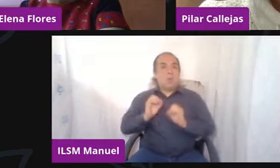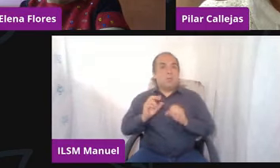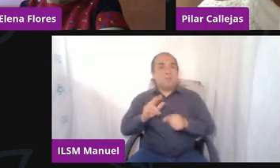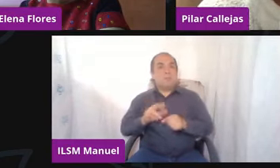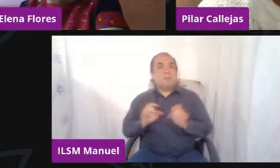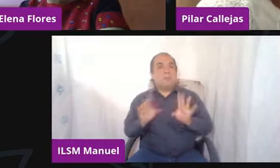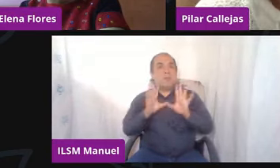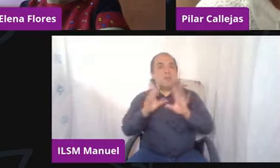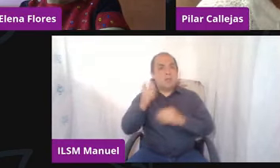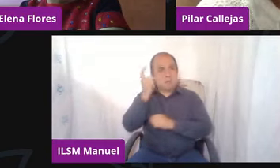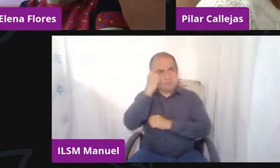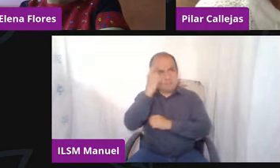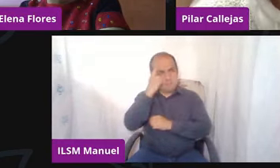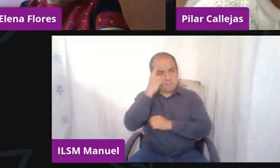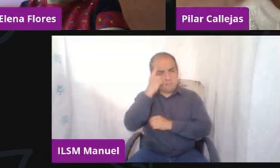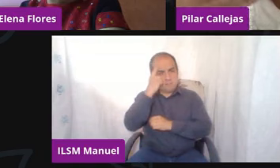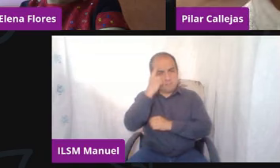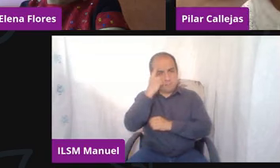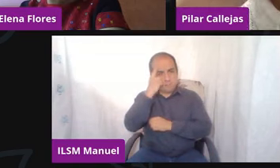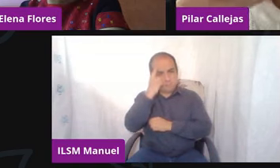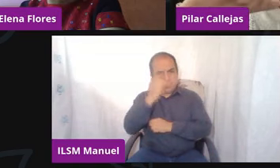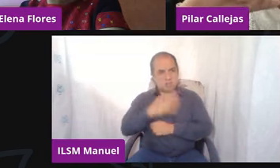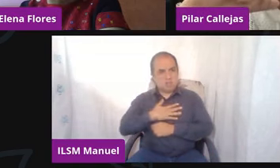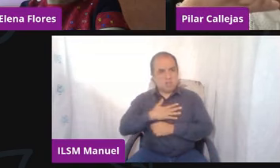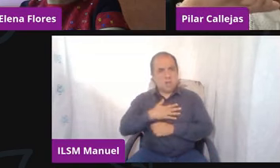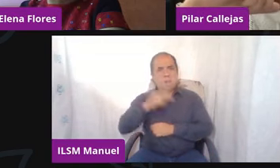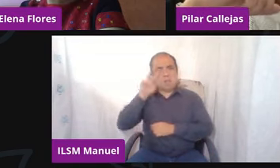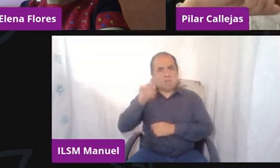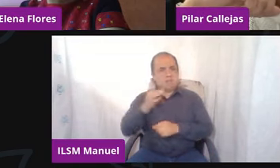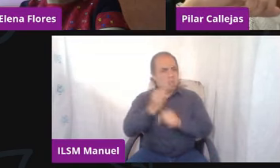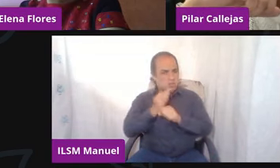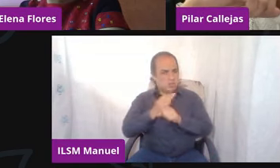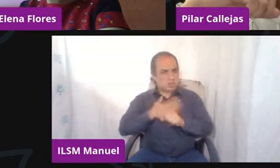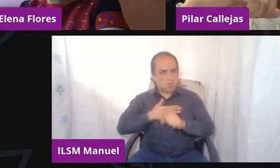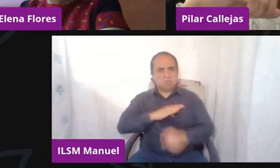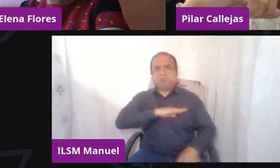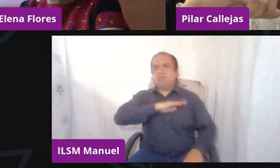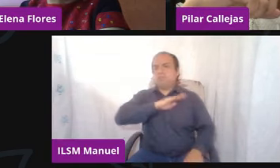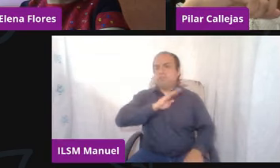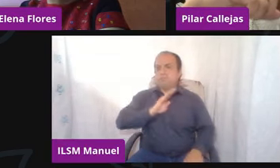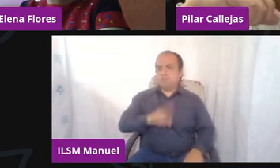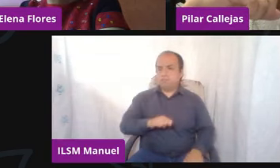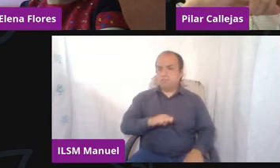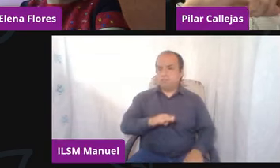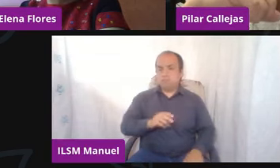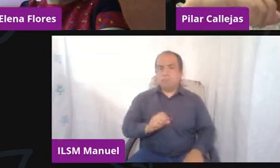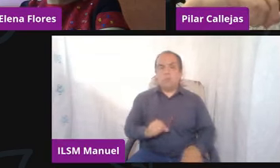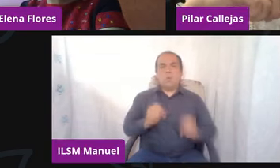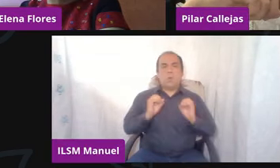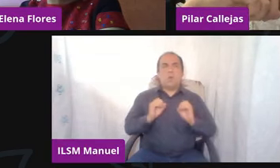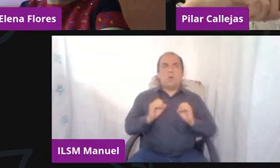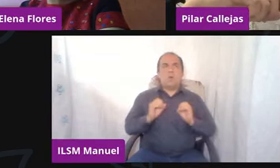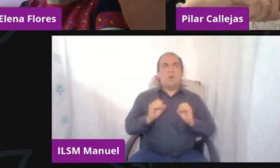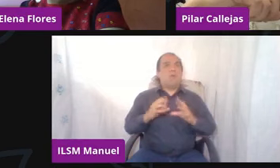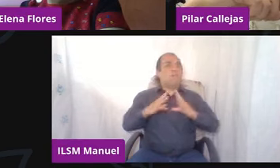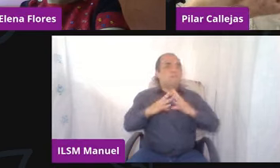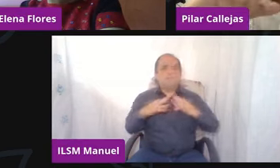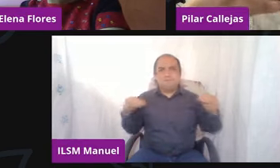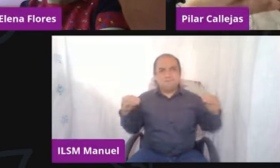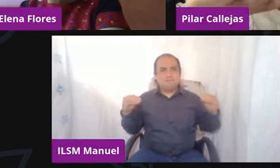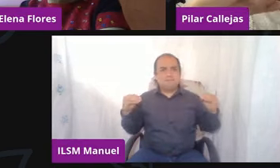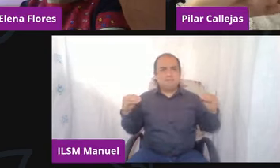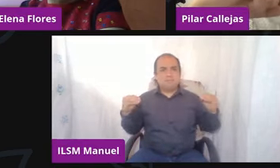hacia, híjole, la verdad es que si yo estuviera ahorita muerto, ¿no? o no estuviera aquí o desapareciera,